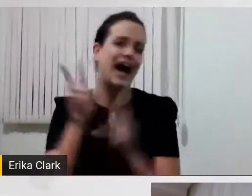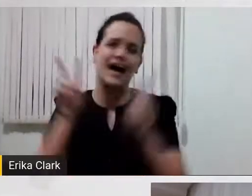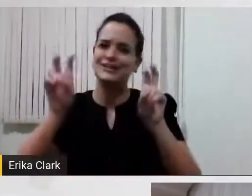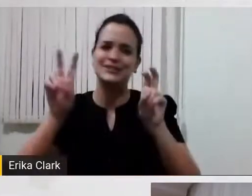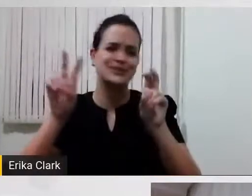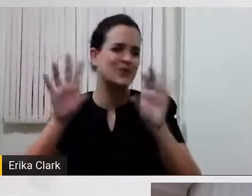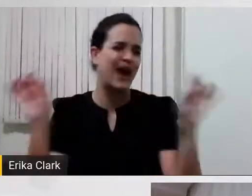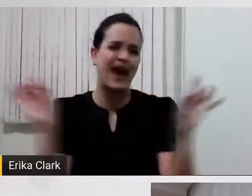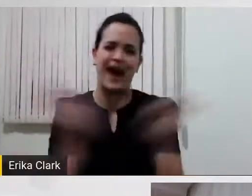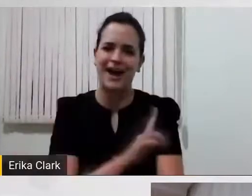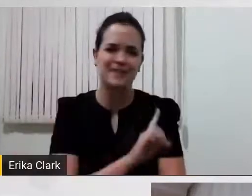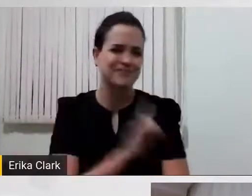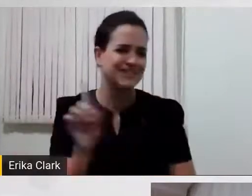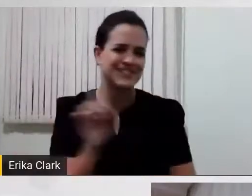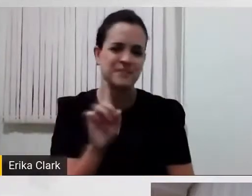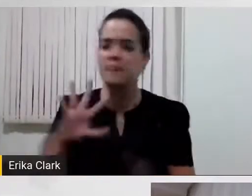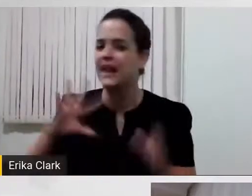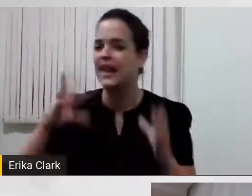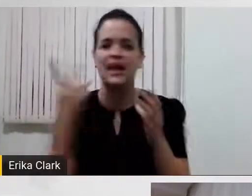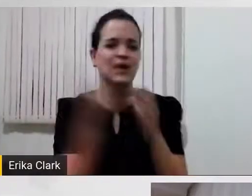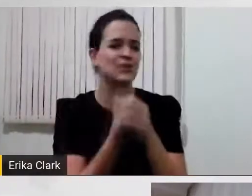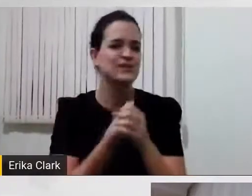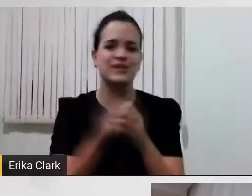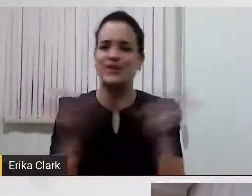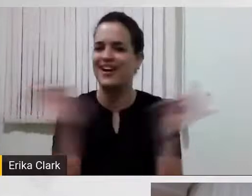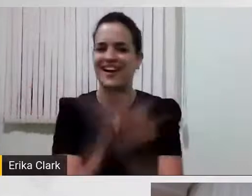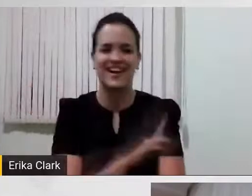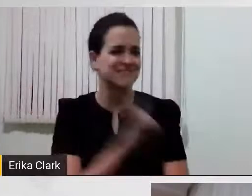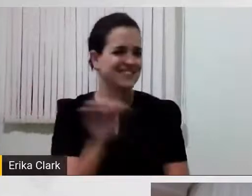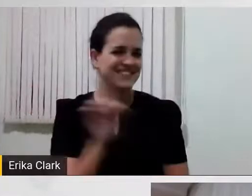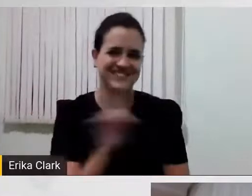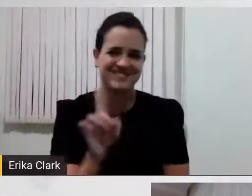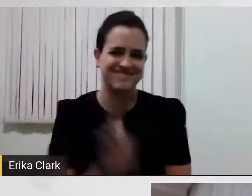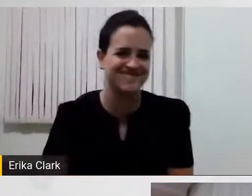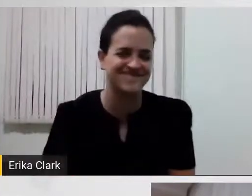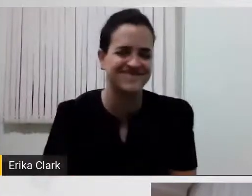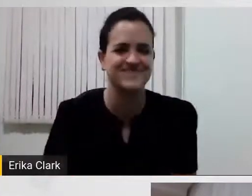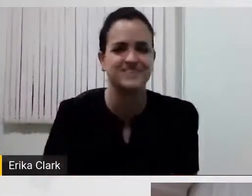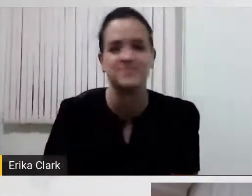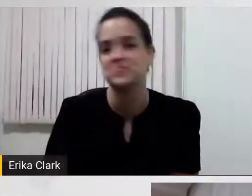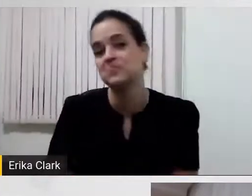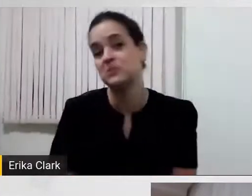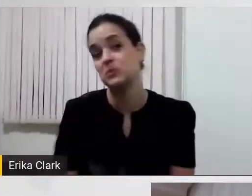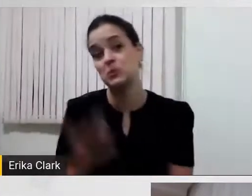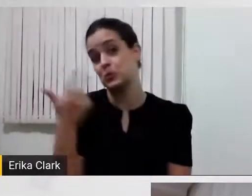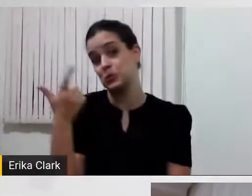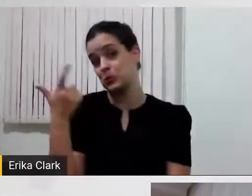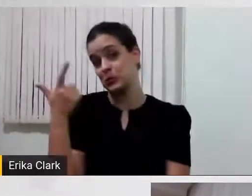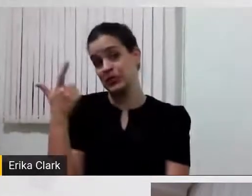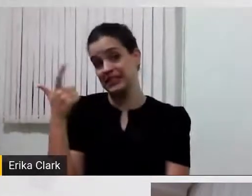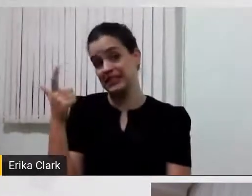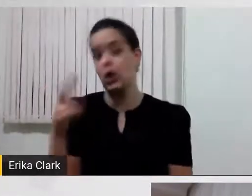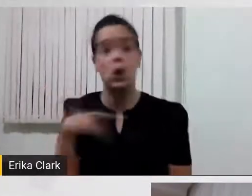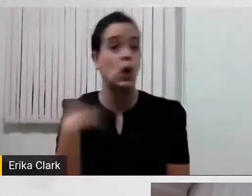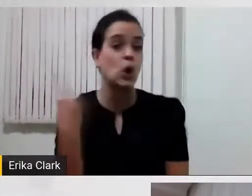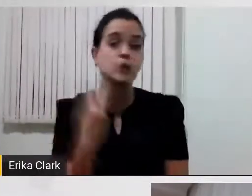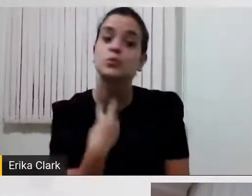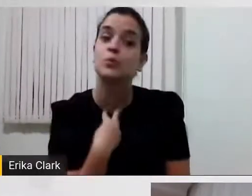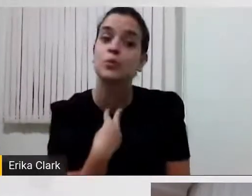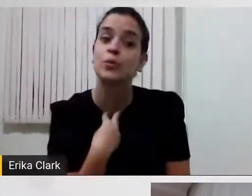e inclusão não se esgota, não há, nós não podemos pensar que uma instituição vai estar